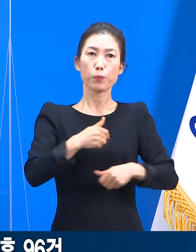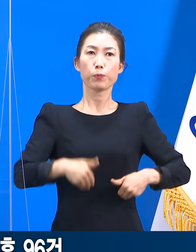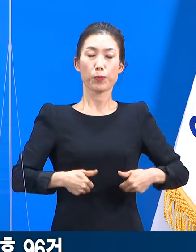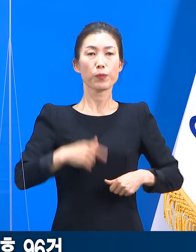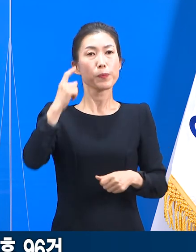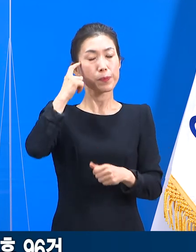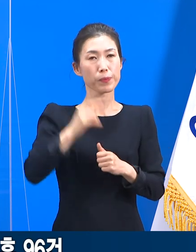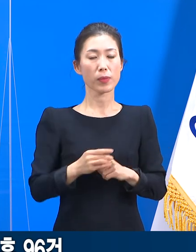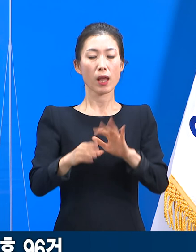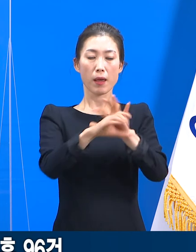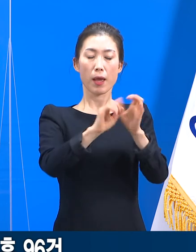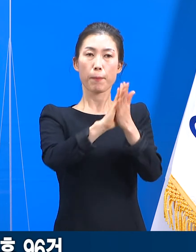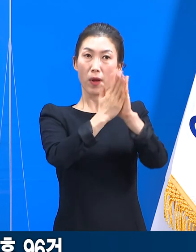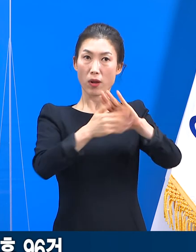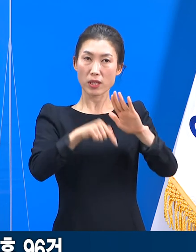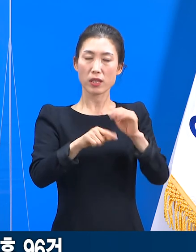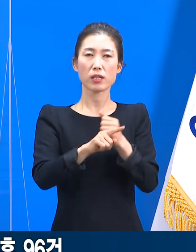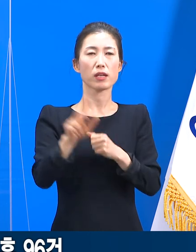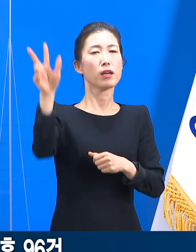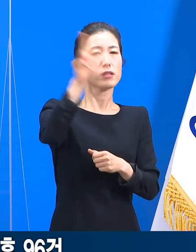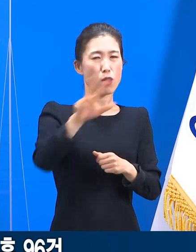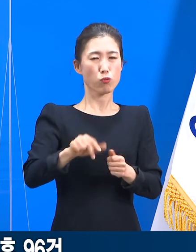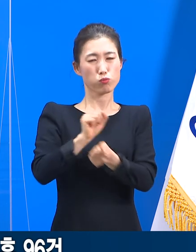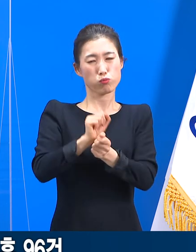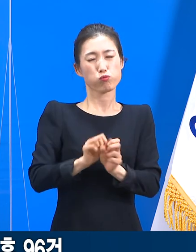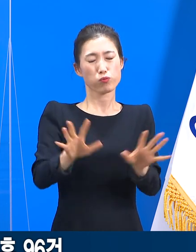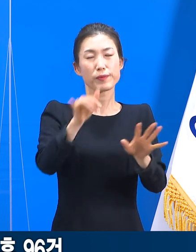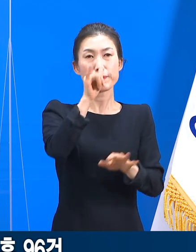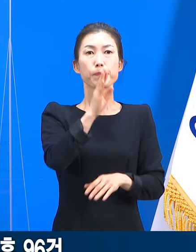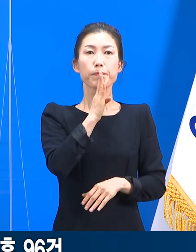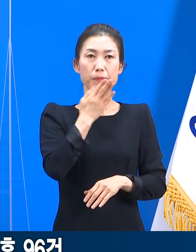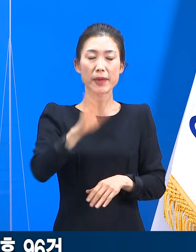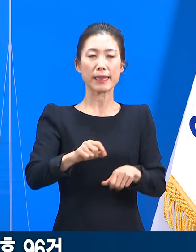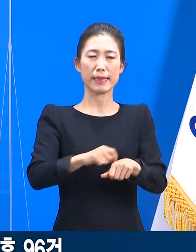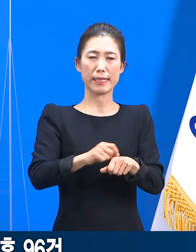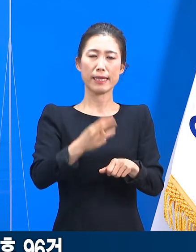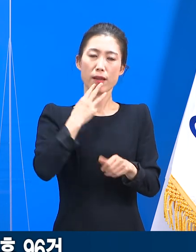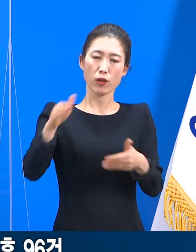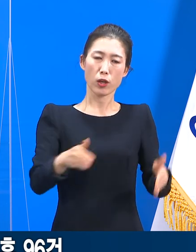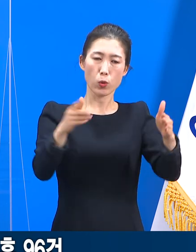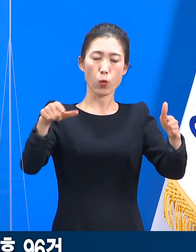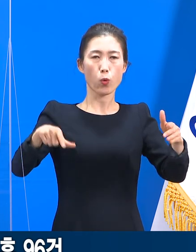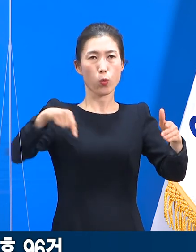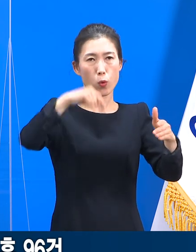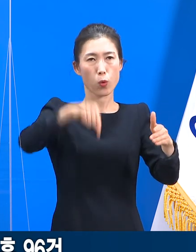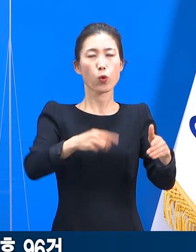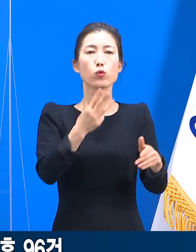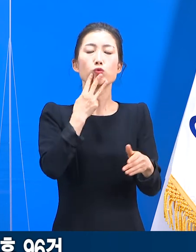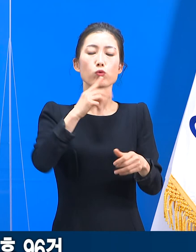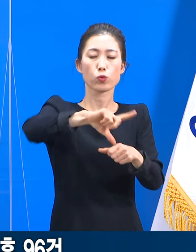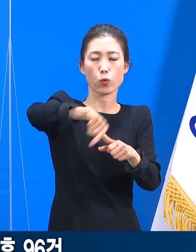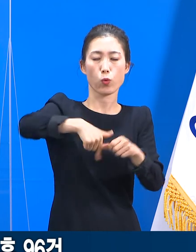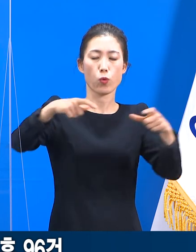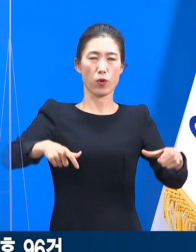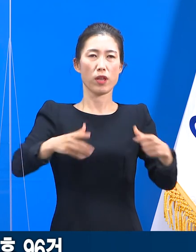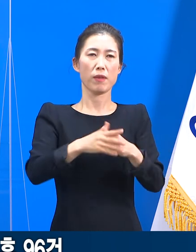변이주 확산은 전국적인 현상이긴 하지만, 경기도 같은 수도권 지역은 더욱 위험할 수 있습니다.